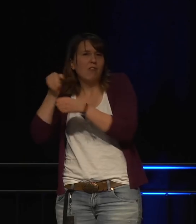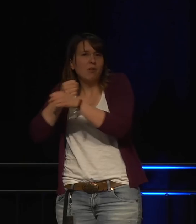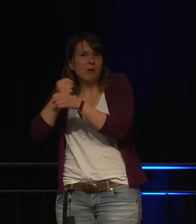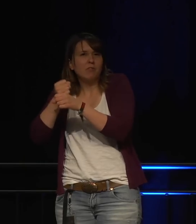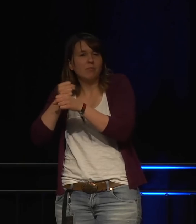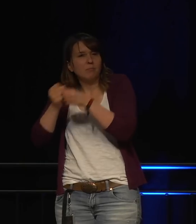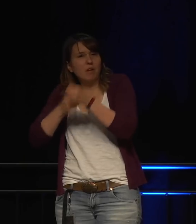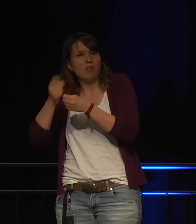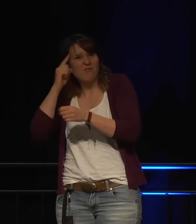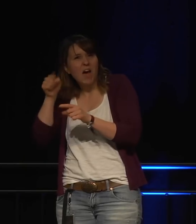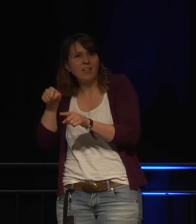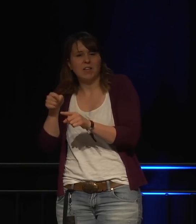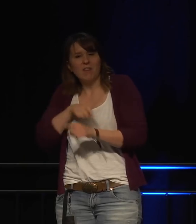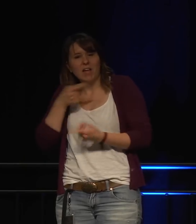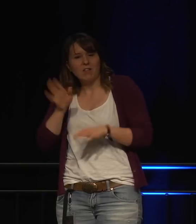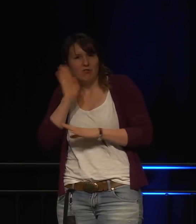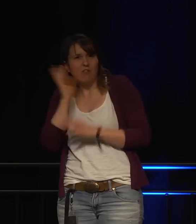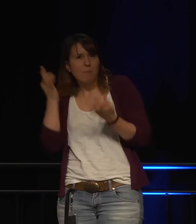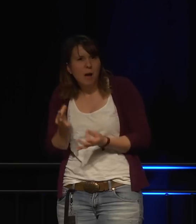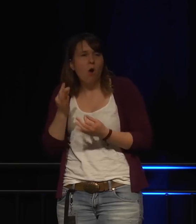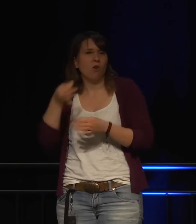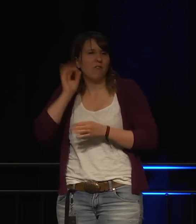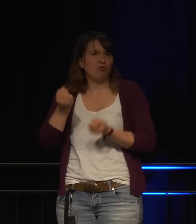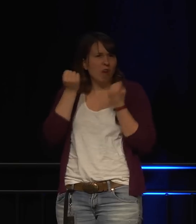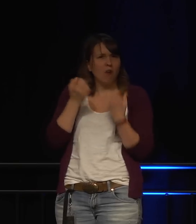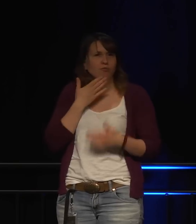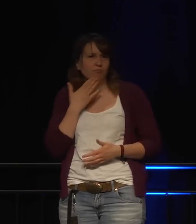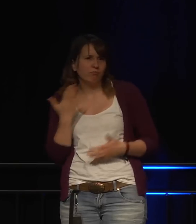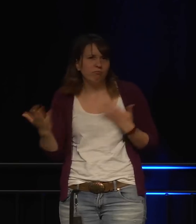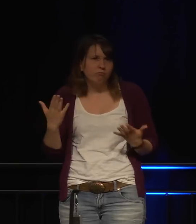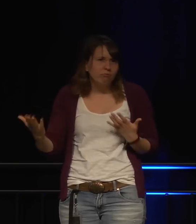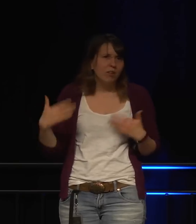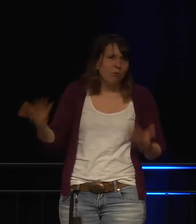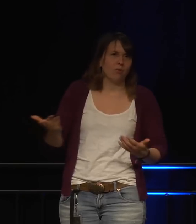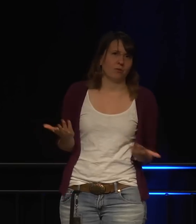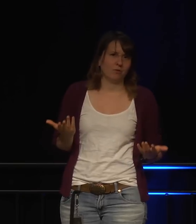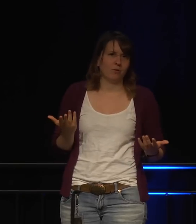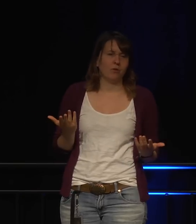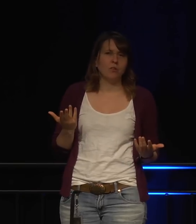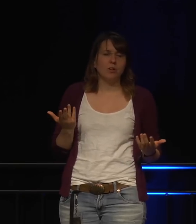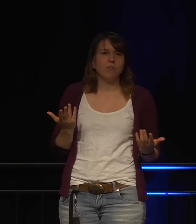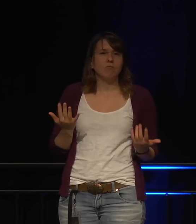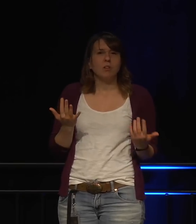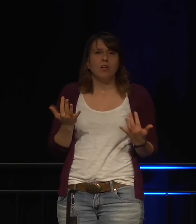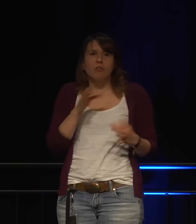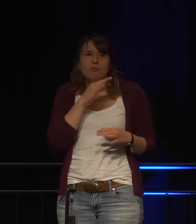aufstehe. Das ist vielleicht cool, aber das ist natürlich auch sehr gefährlich.